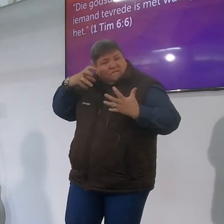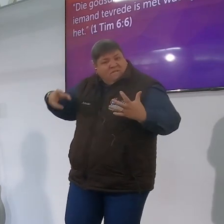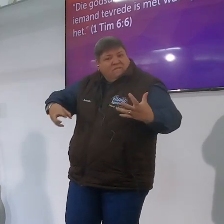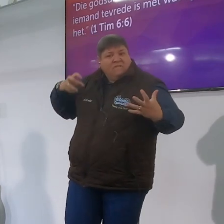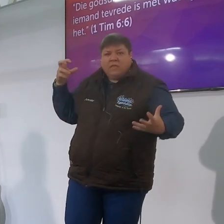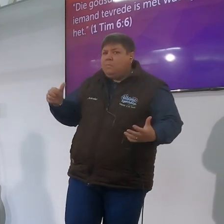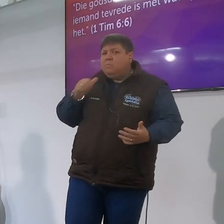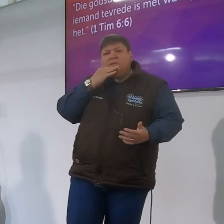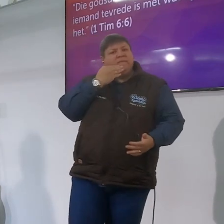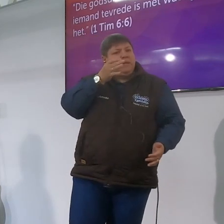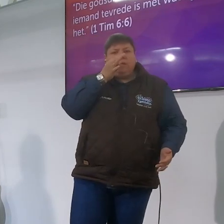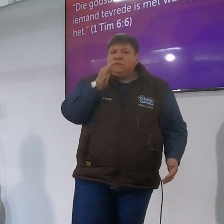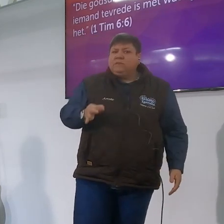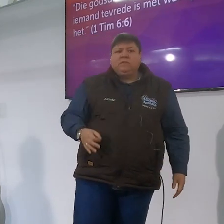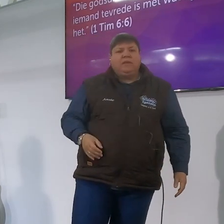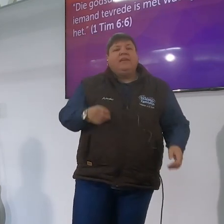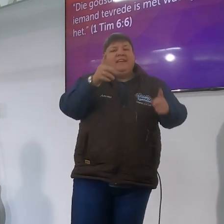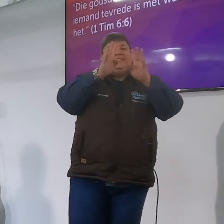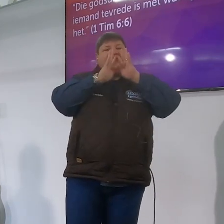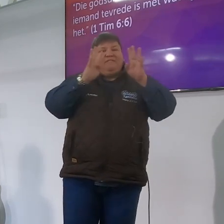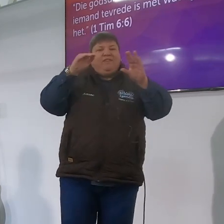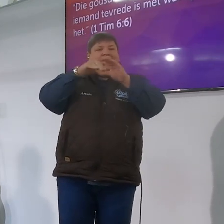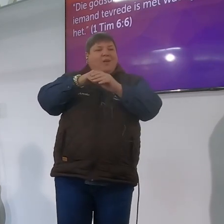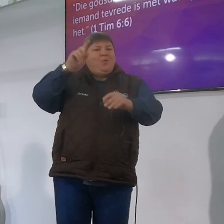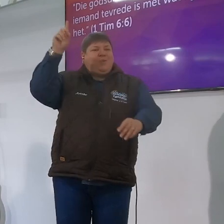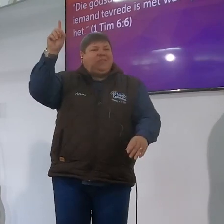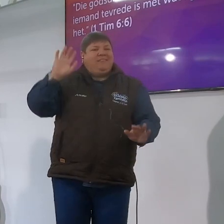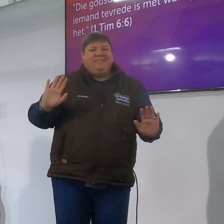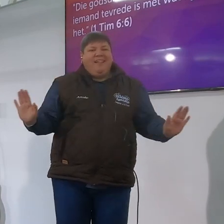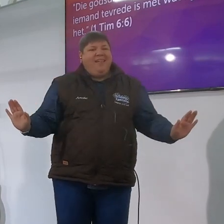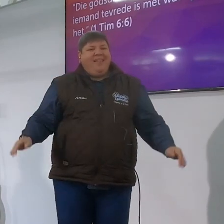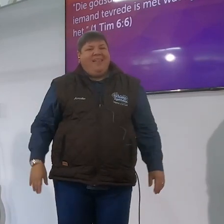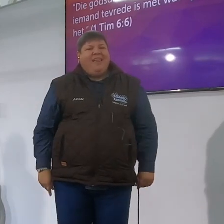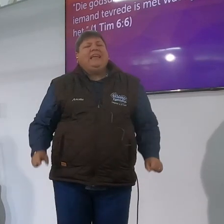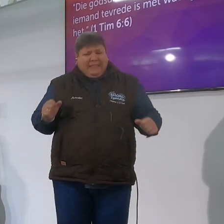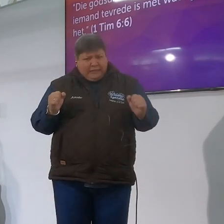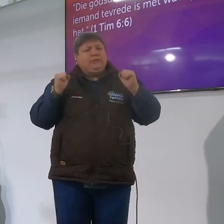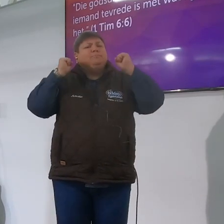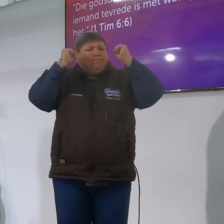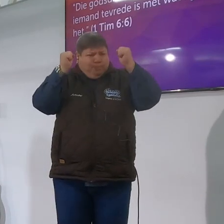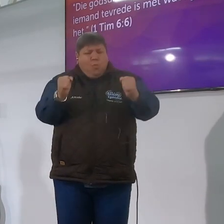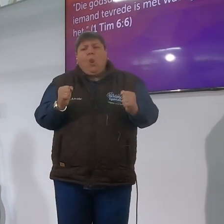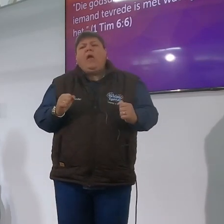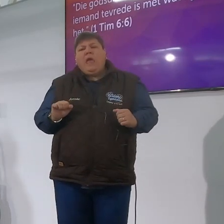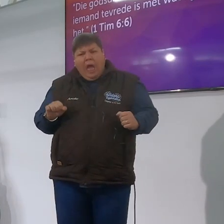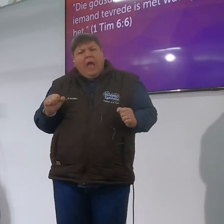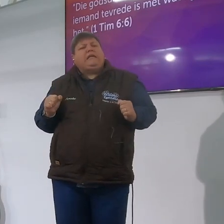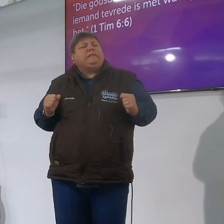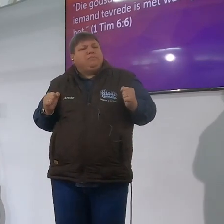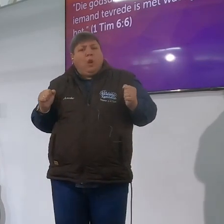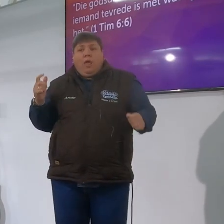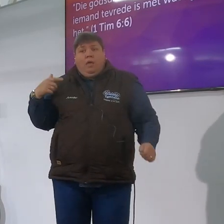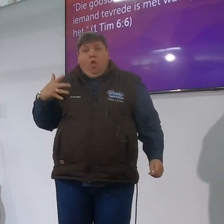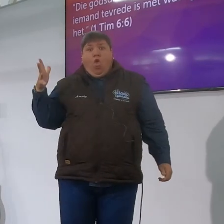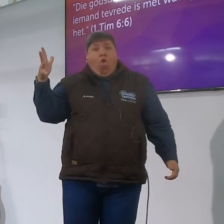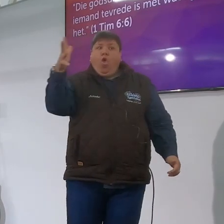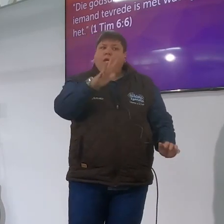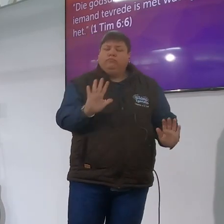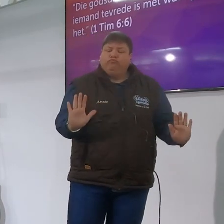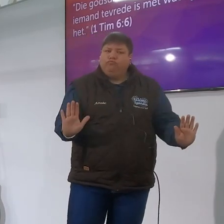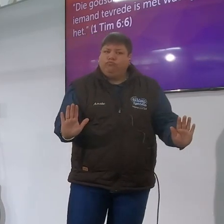is een moeilike ding en ek wil niemand afrondkeer vir oogend